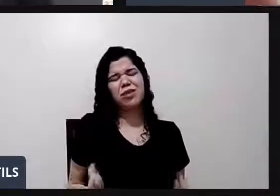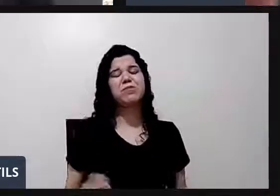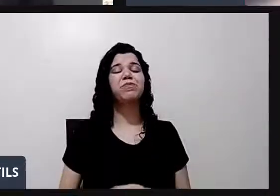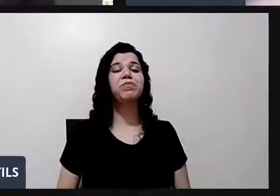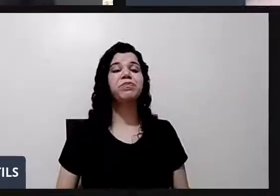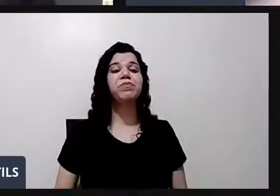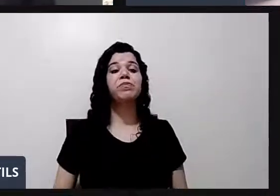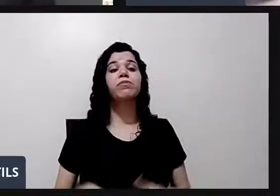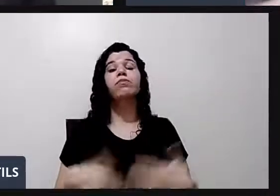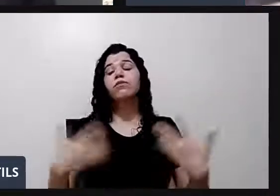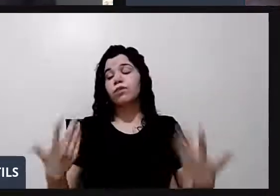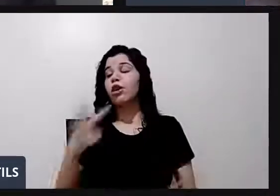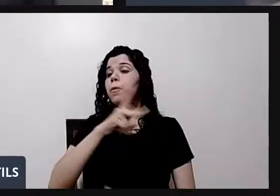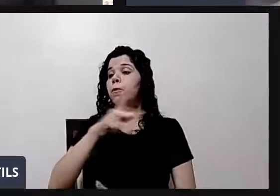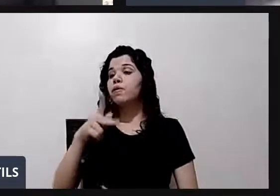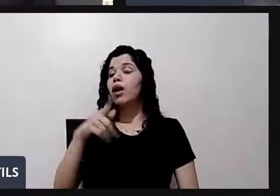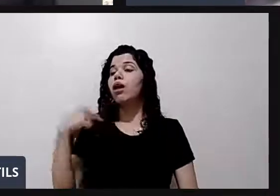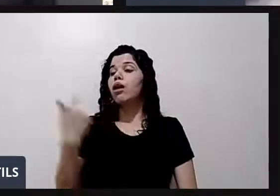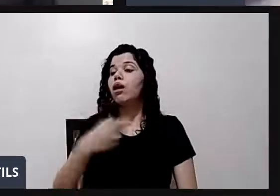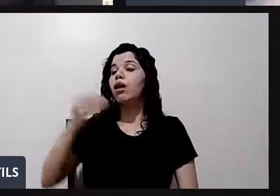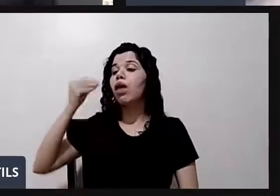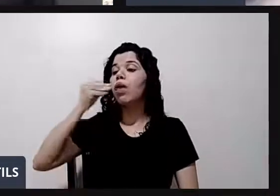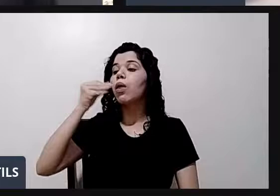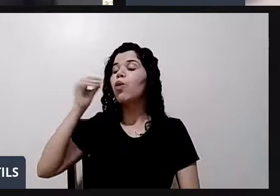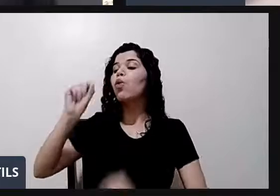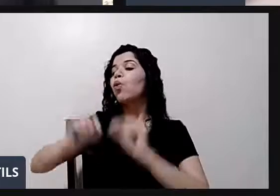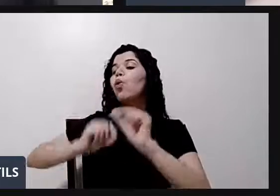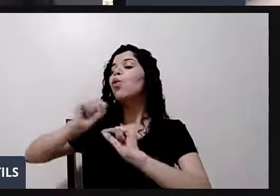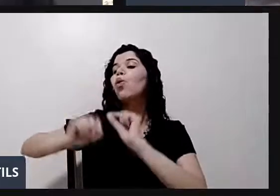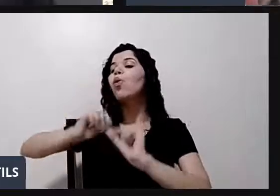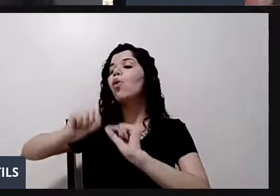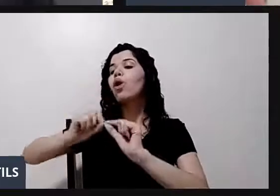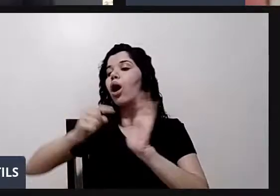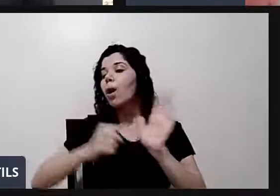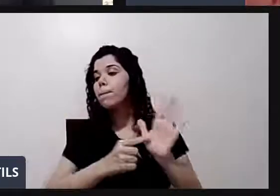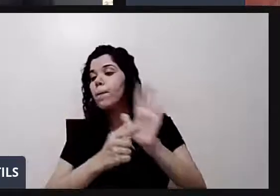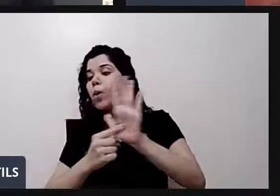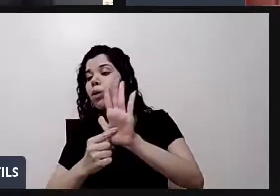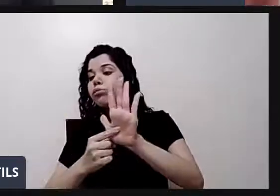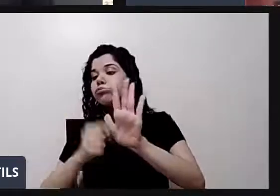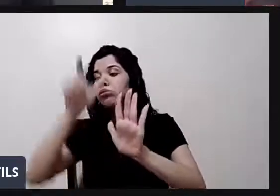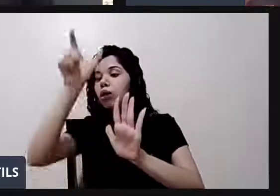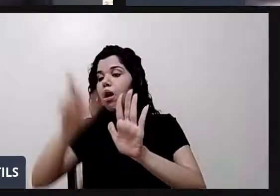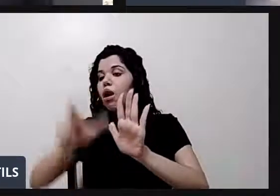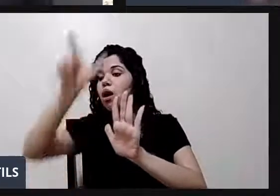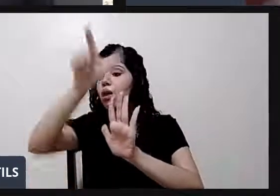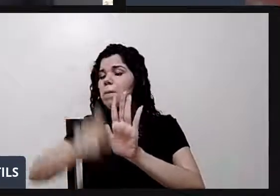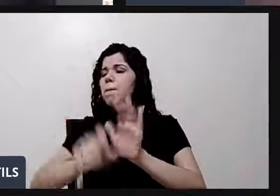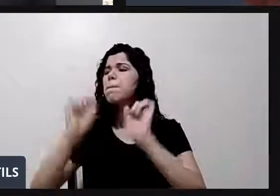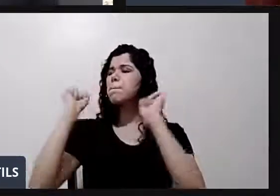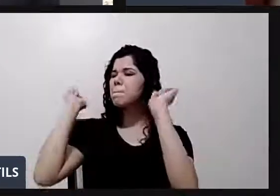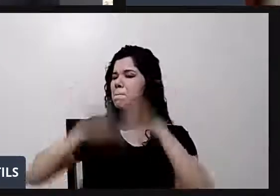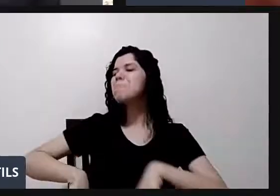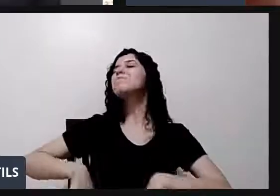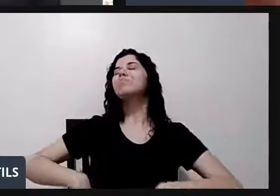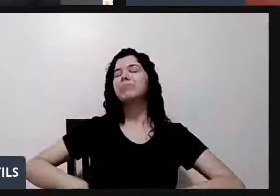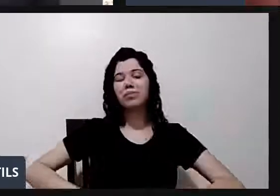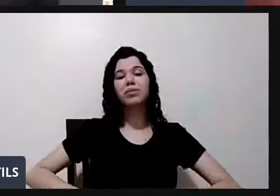gente tenta fazer essa questão de mostrar para as pessoas que eles podem. A questão dessas lives,